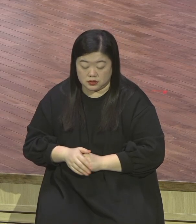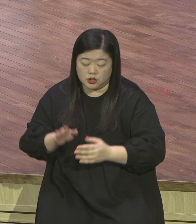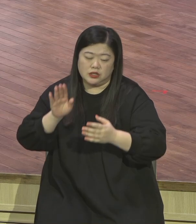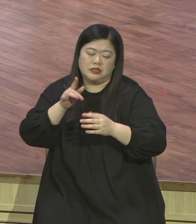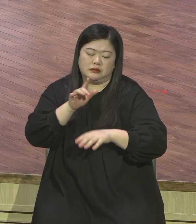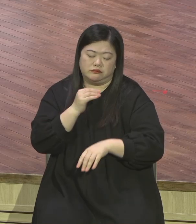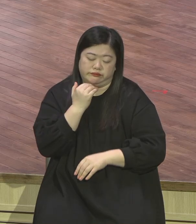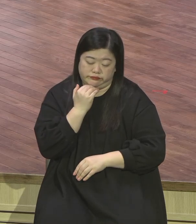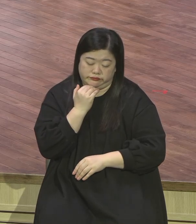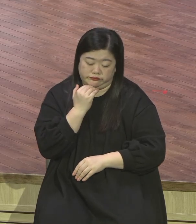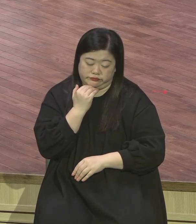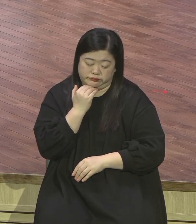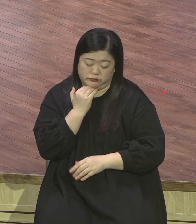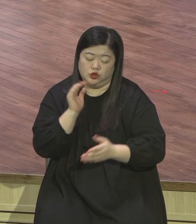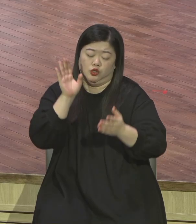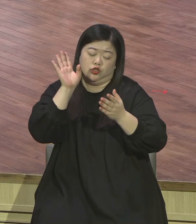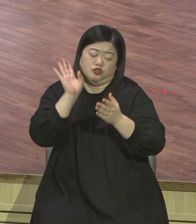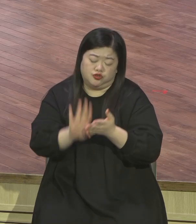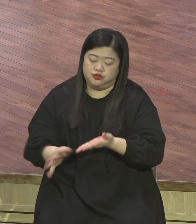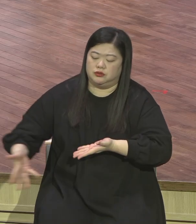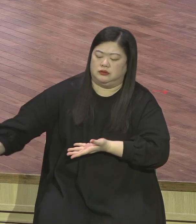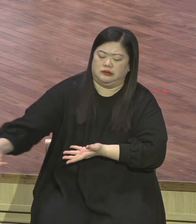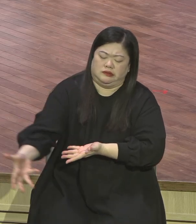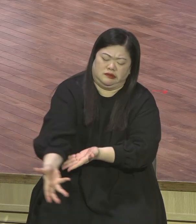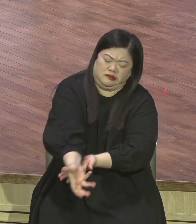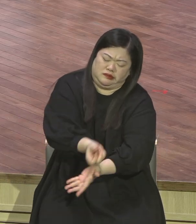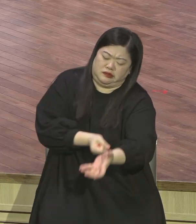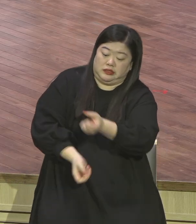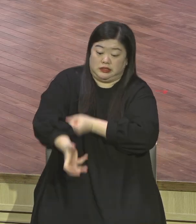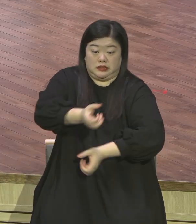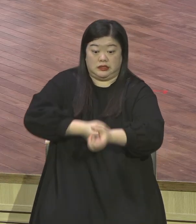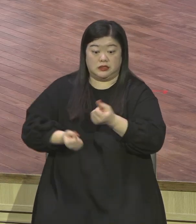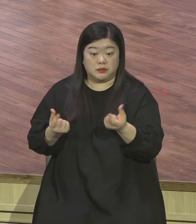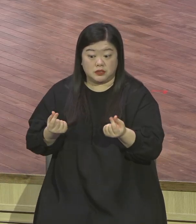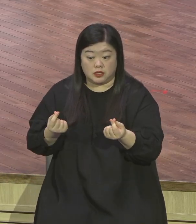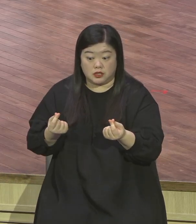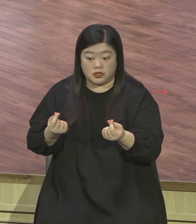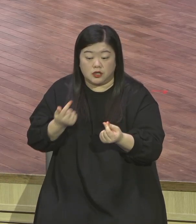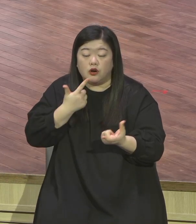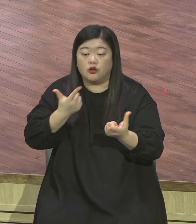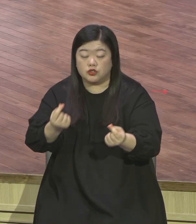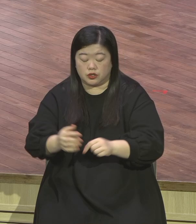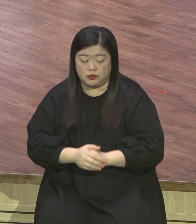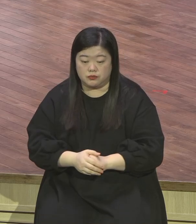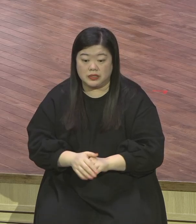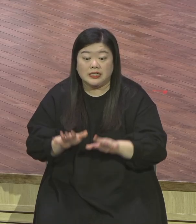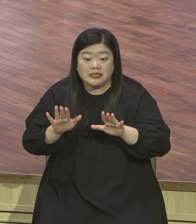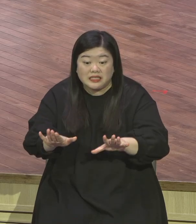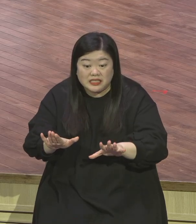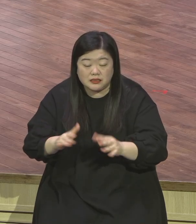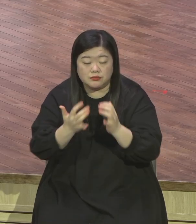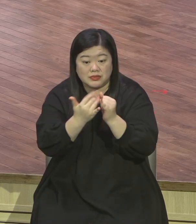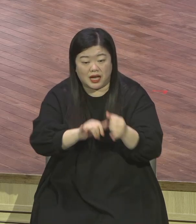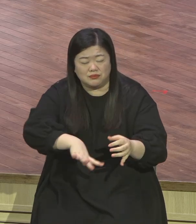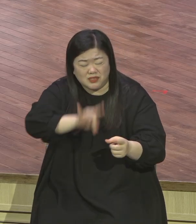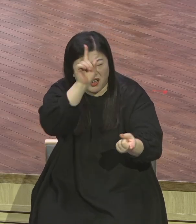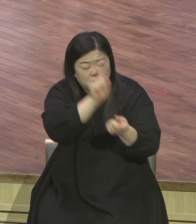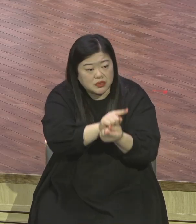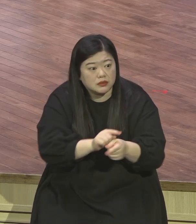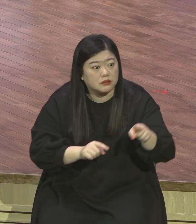지금 이 현장은 자기 3장 6장 11장에 영적 문제가 시공간을 초월해서 계속 뿌려지고 있습니다